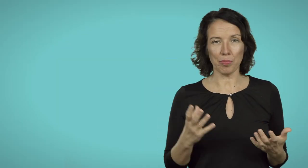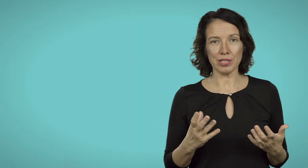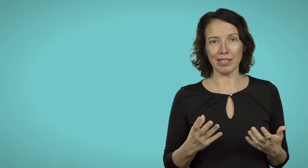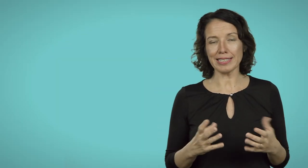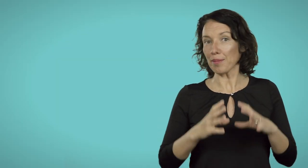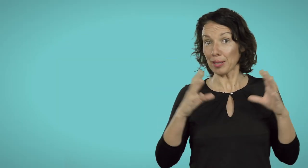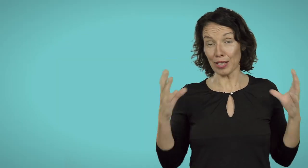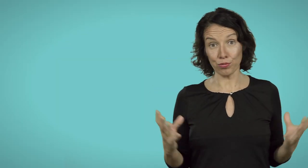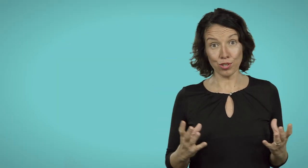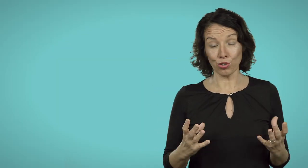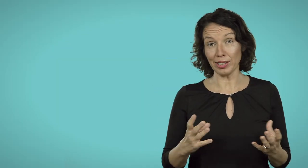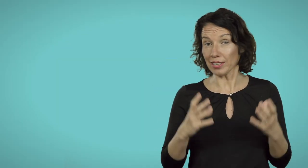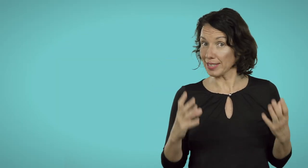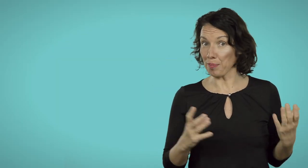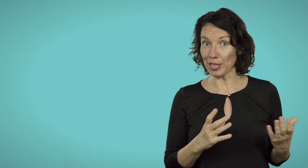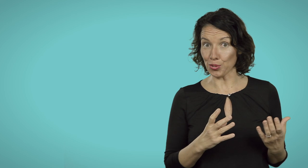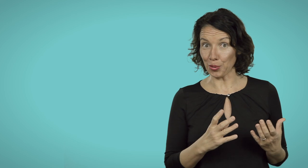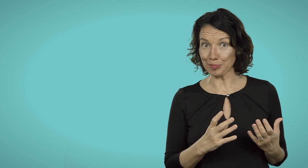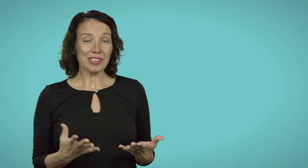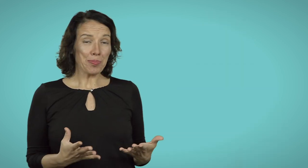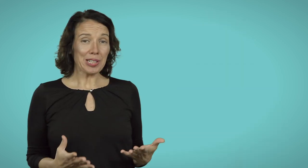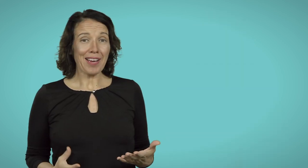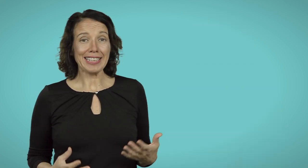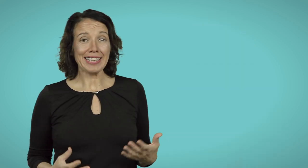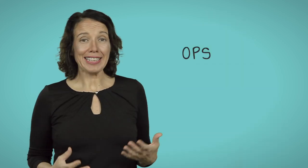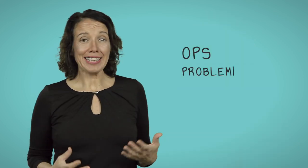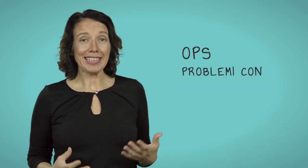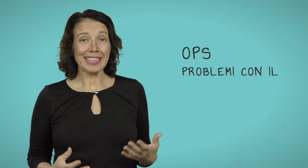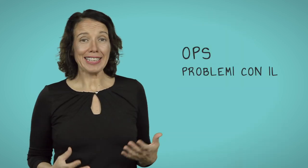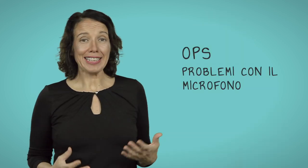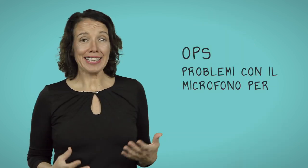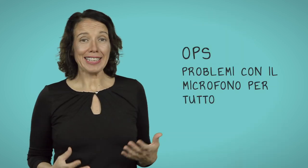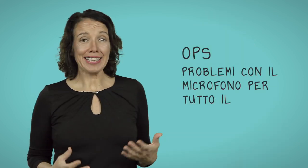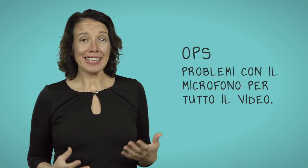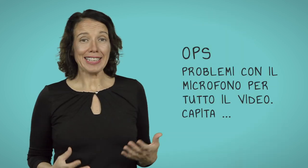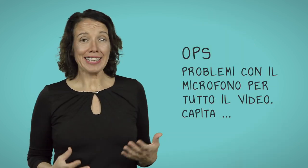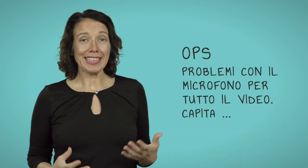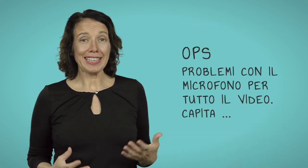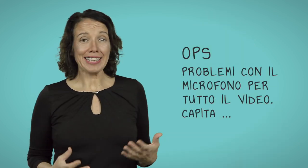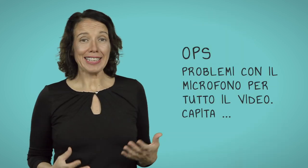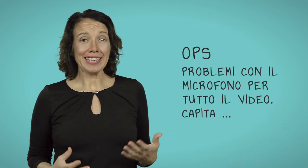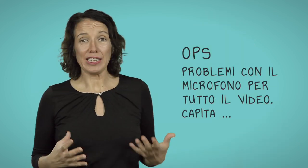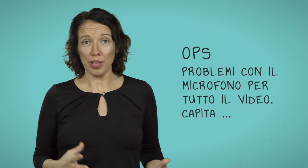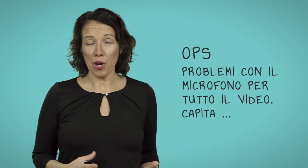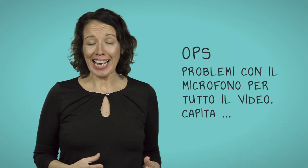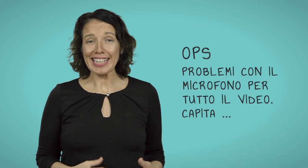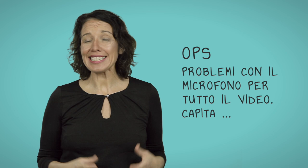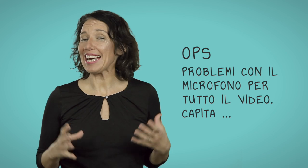personalizzabile ma le funzioni sempre li sono. L'avitato rilevante di Filmora X è